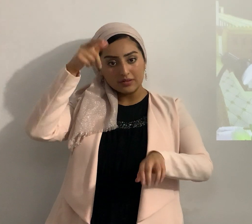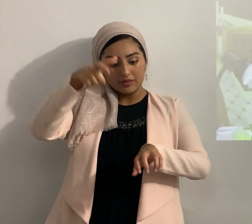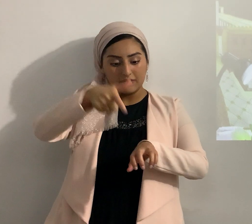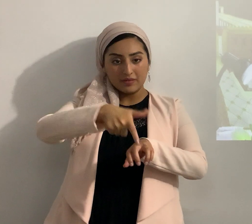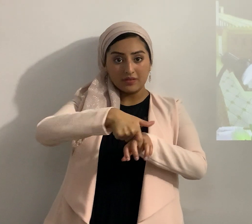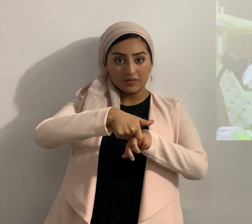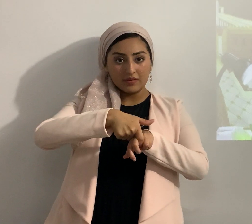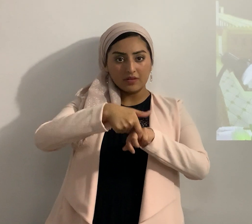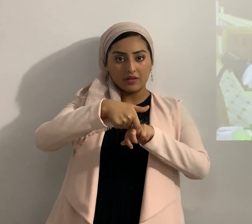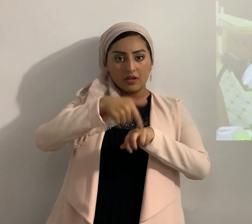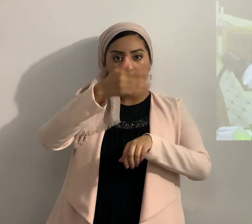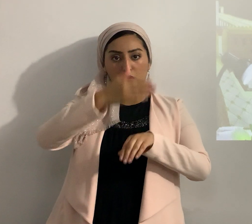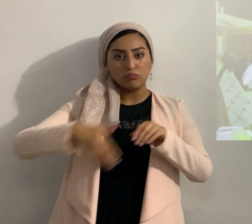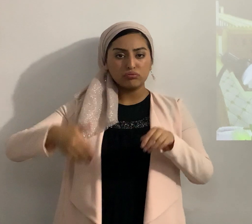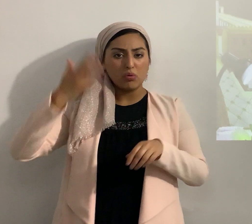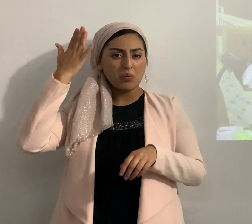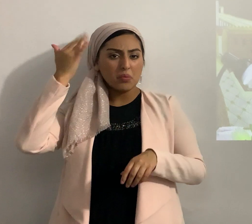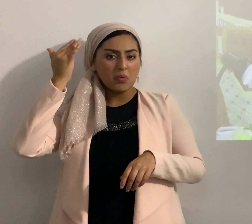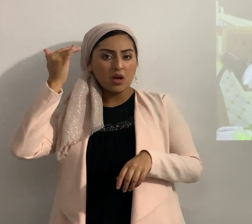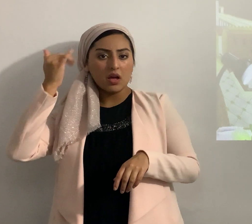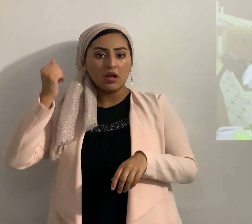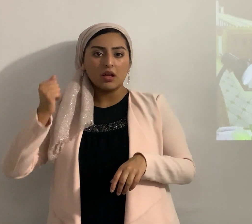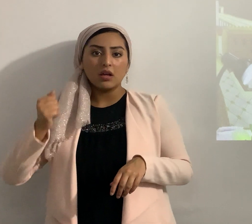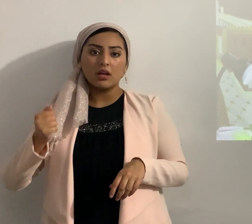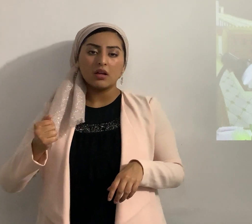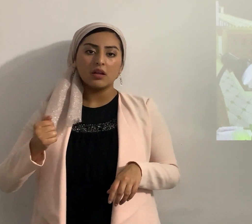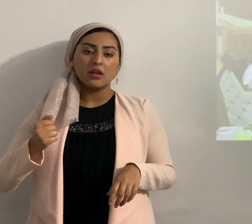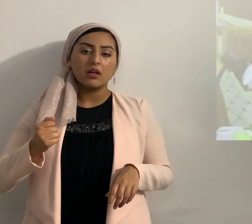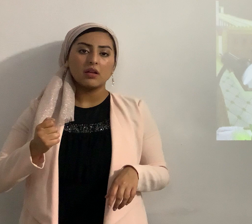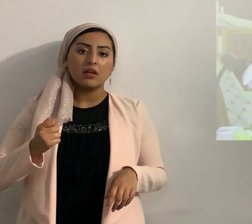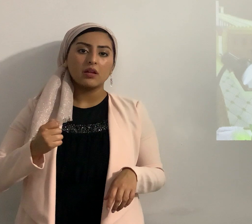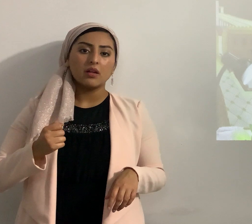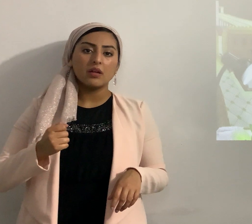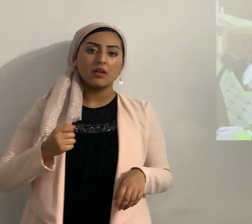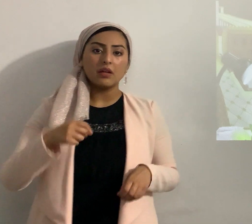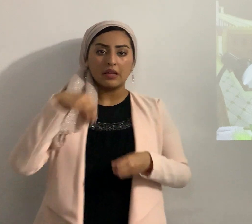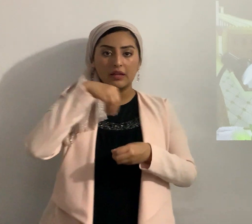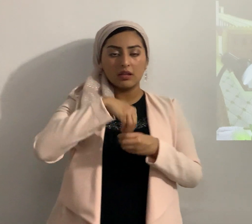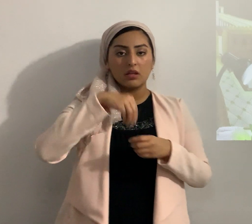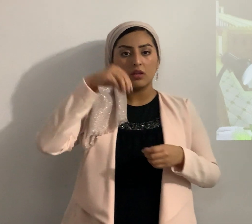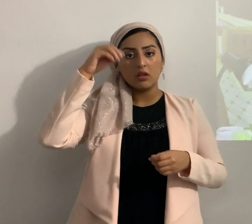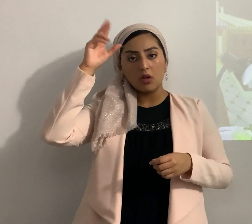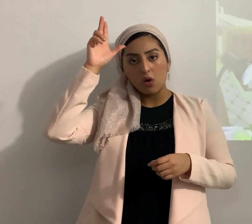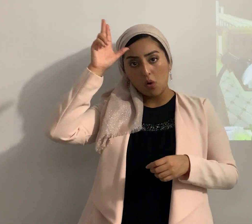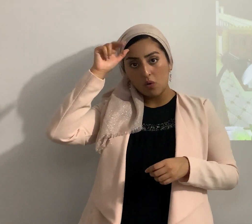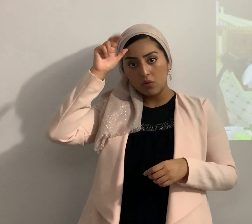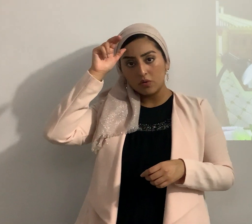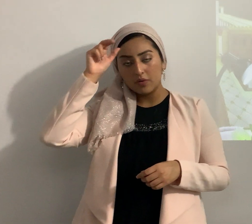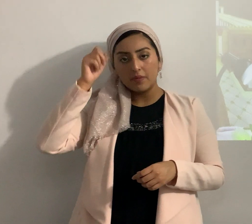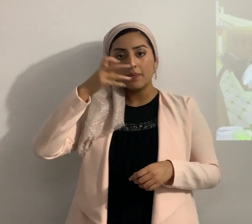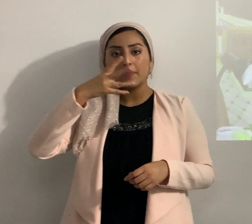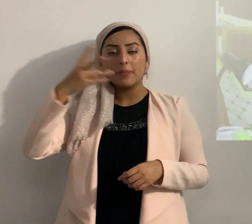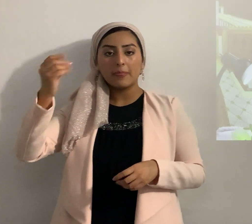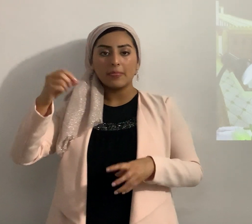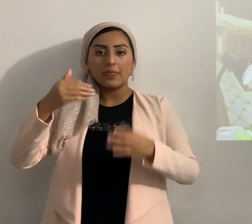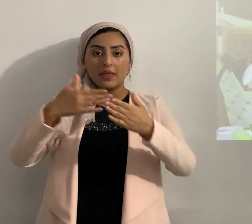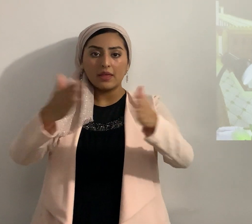por qué y quitar o sea en pocas palabras cortar los tendones de los caballos y quemar los carros